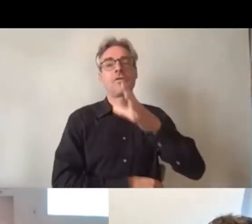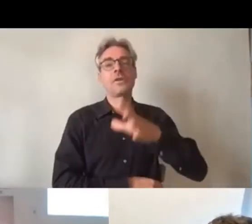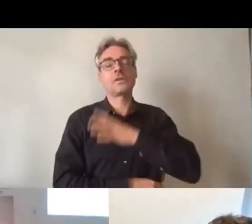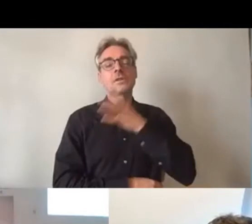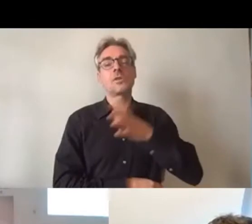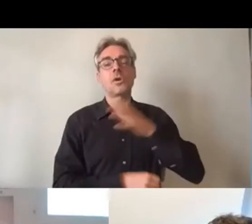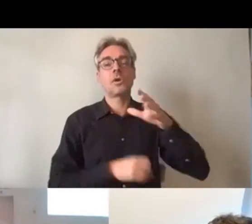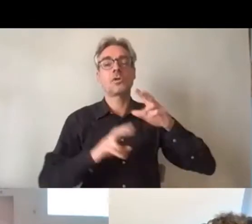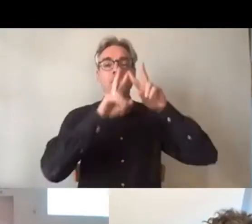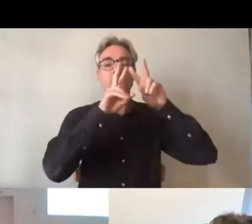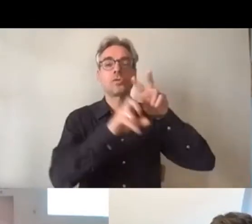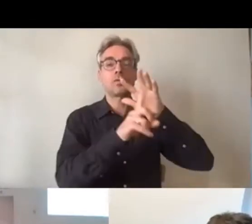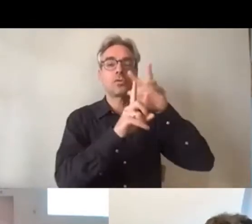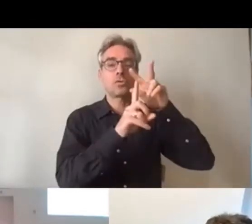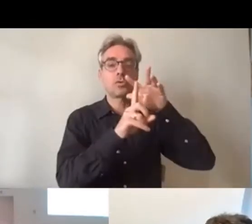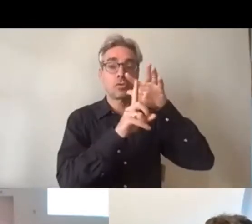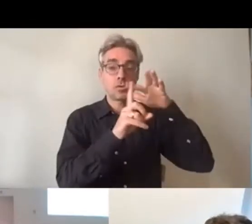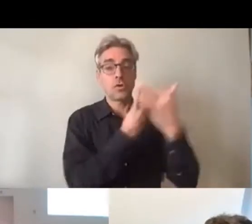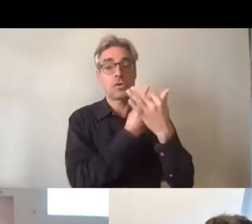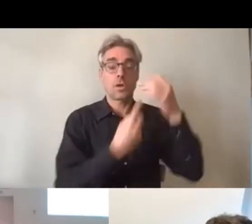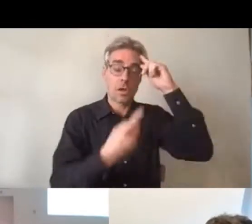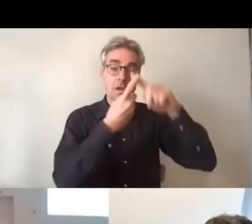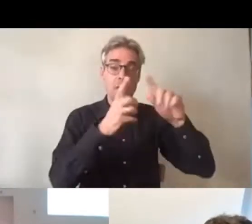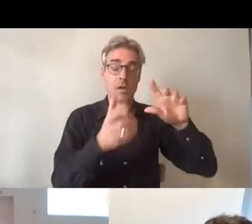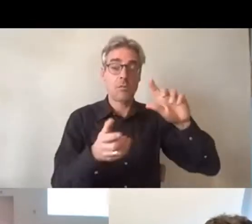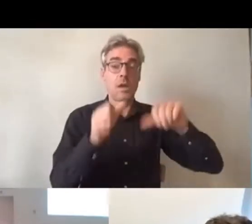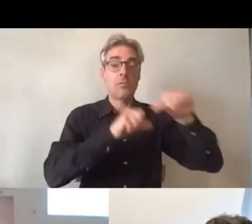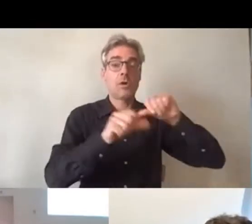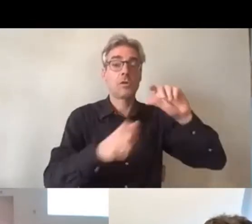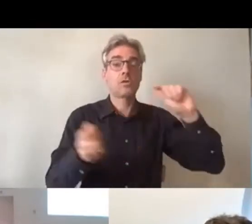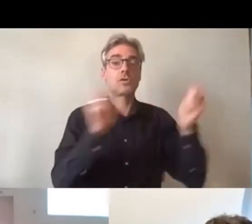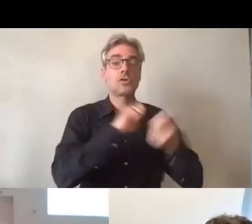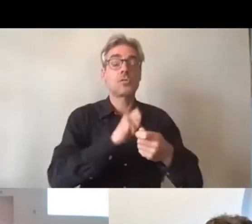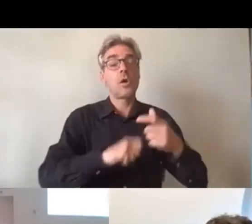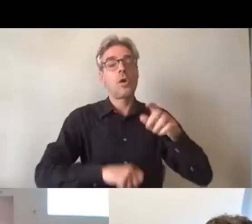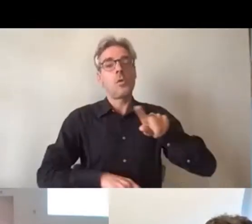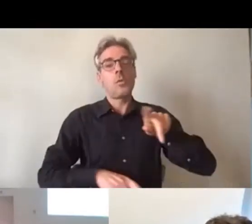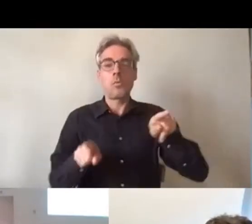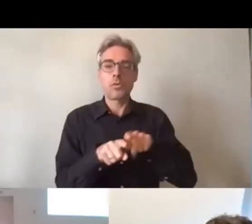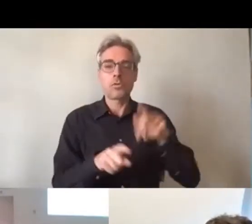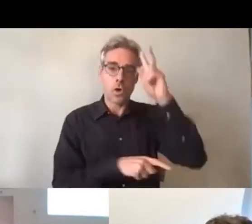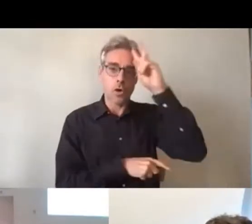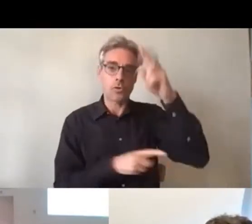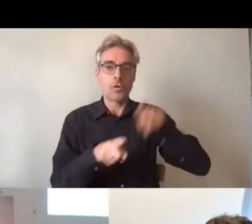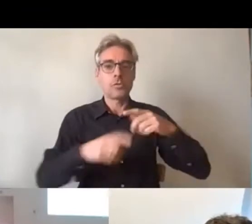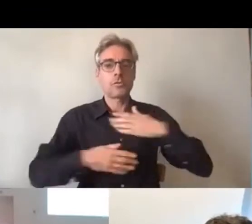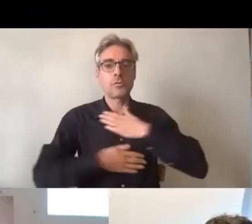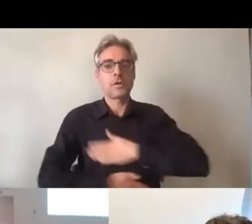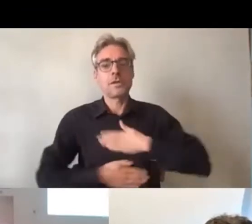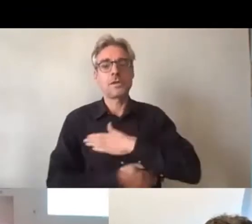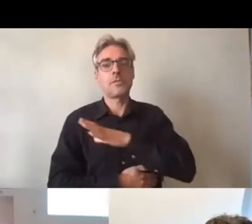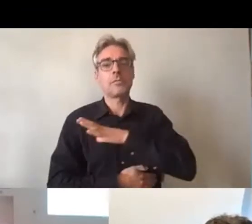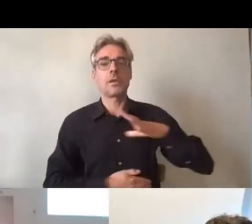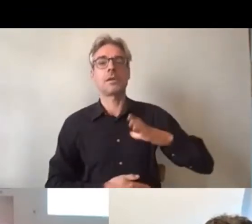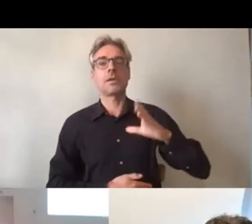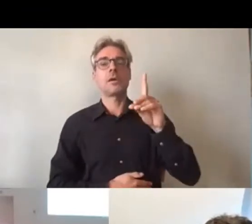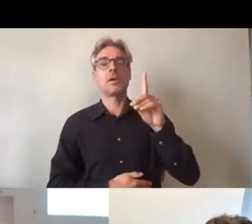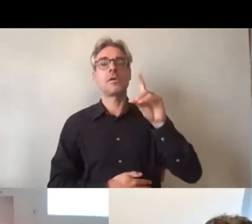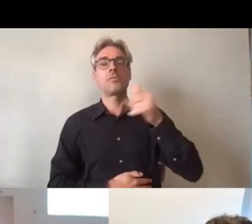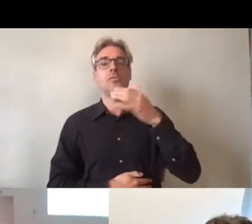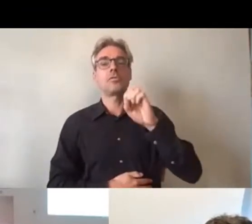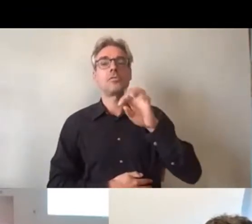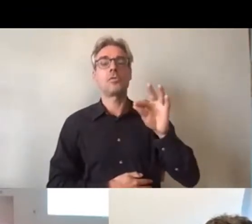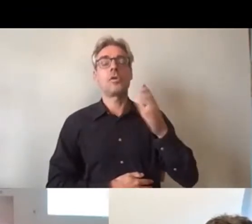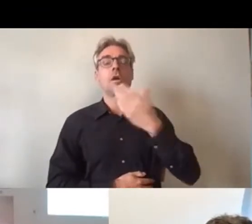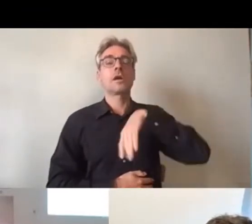sociologie du changement. Et puis nous avons le plaisir et l'honneur d'accueillir également Isabelle Dumont. Isabelle, vous êtes chargée de mission